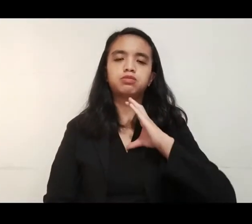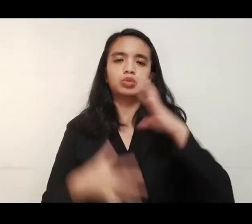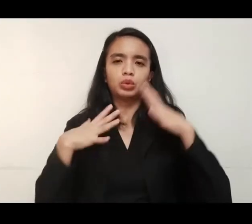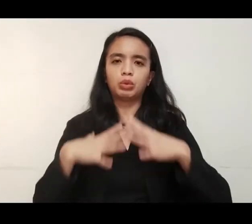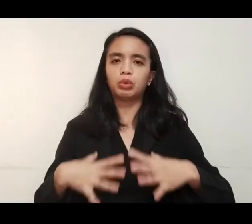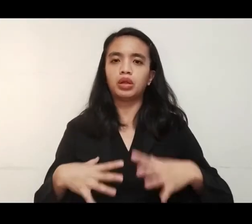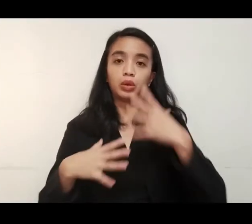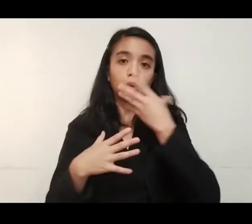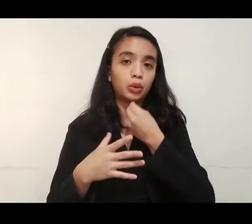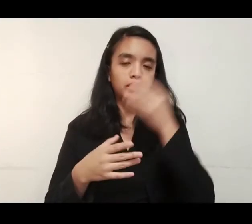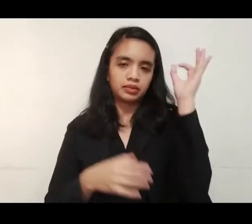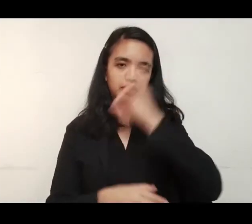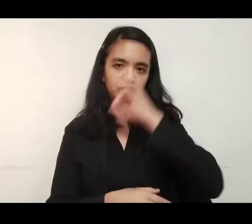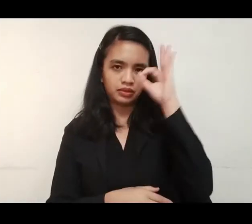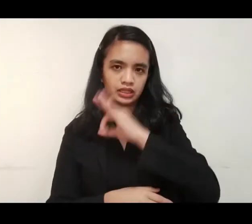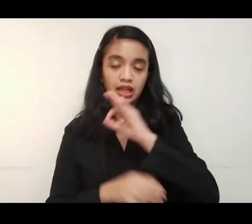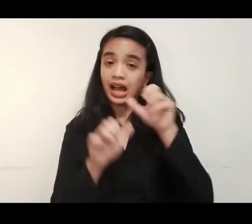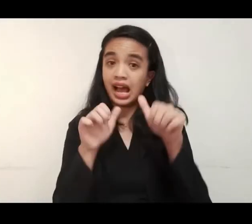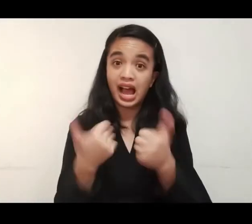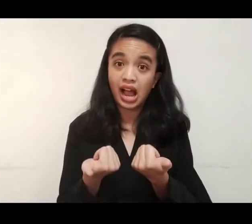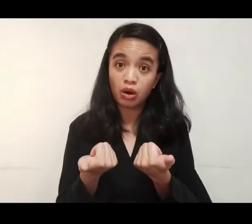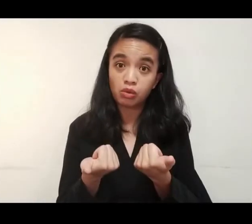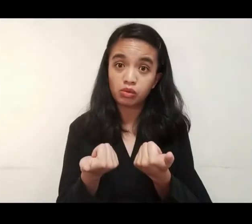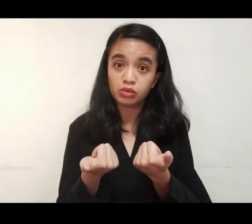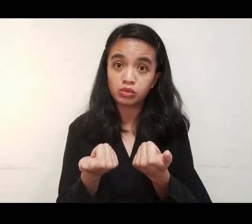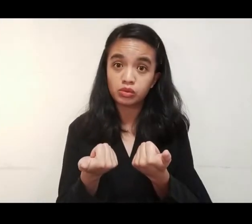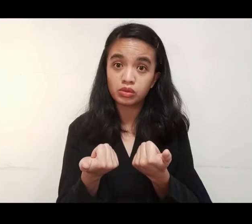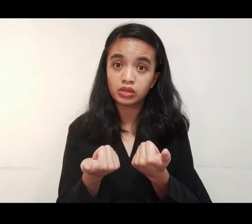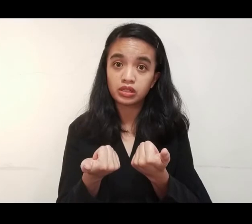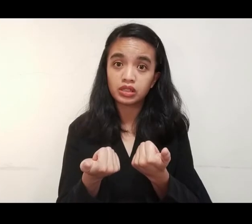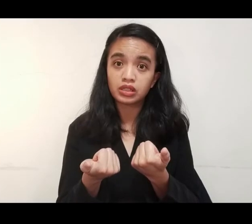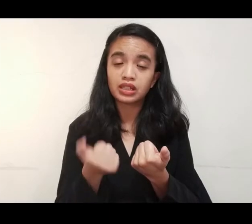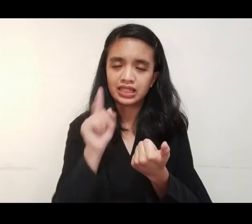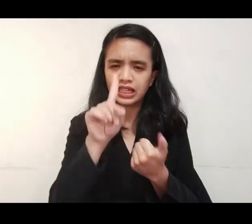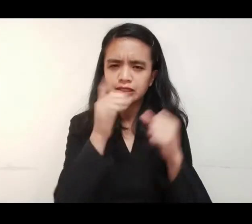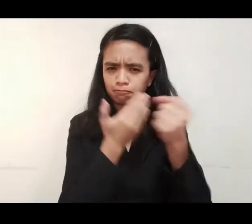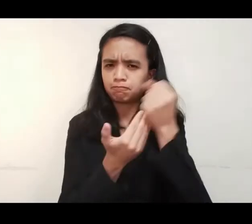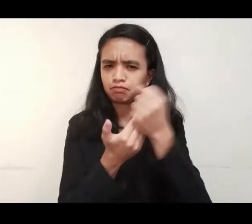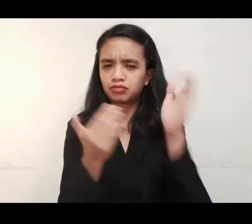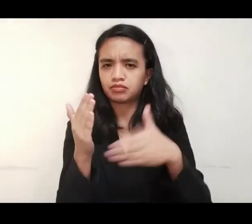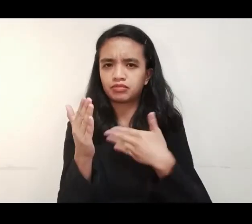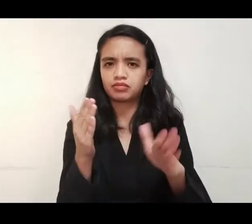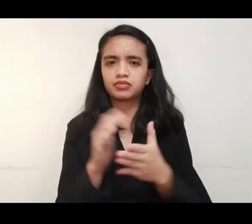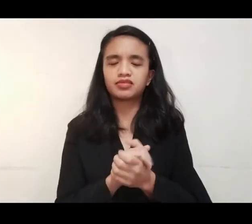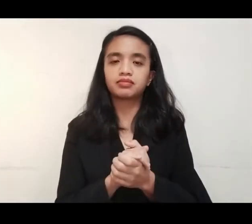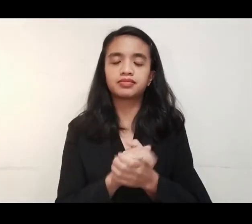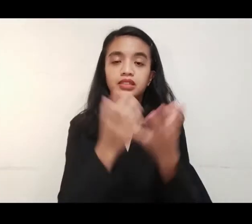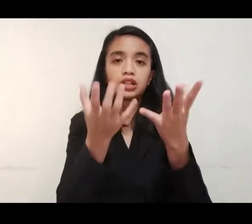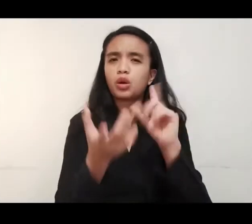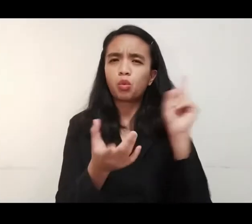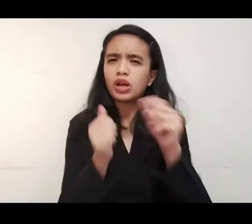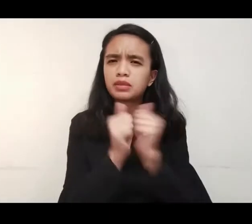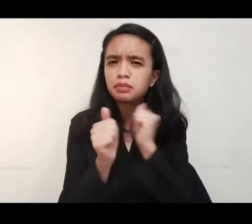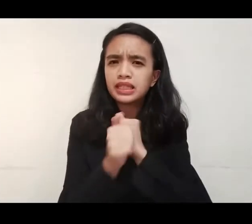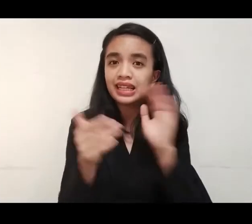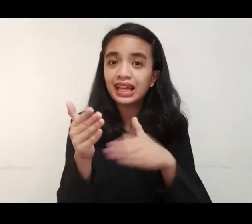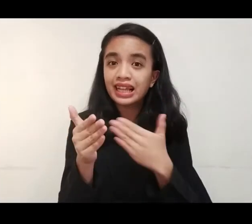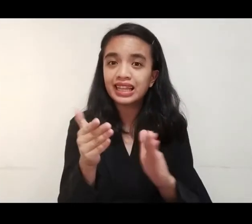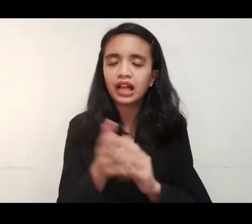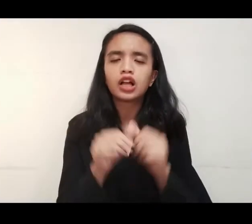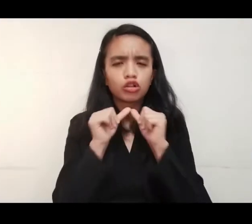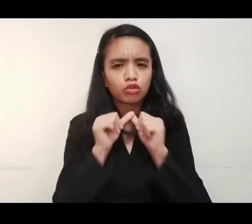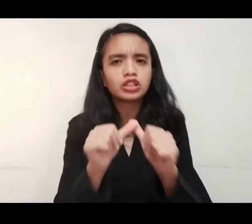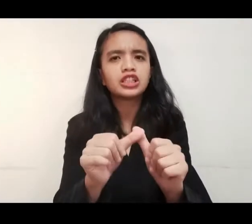makapagbigay ng gaan ng loob lalo na sa mga kapwa-Pilipino natin sa pamagitan lang ng kahit sang simpleng awitin. Nais raw